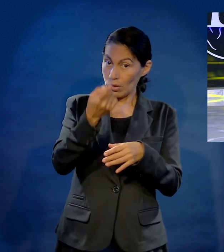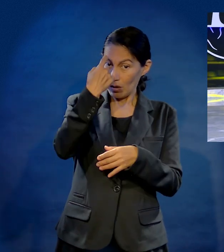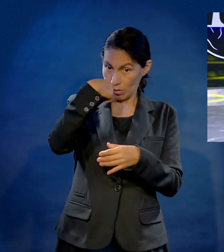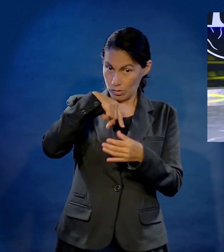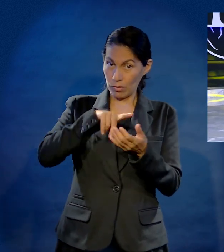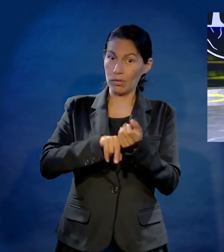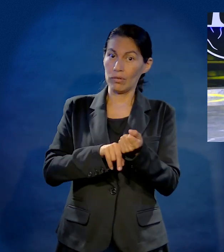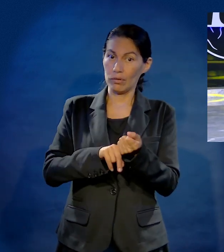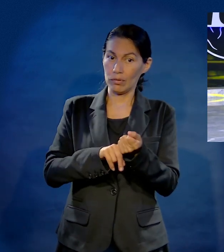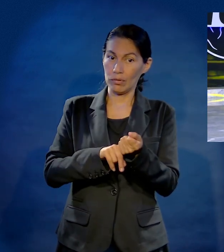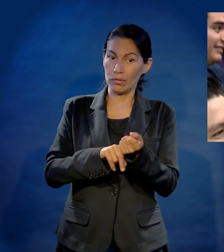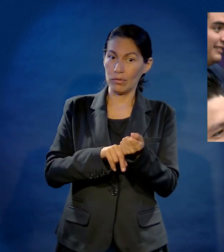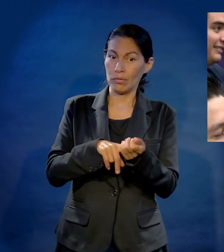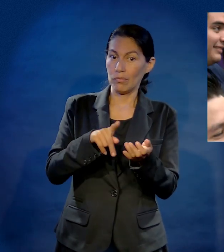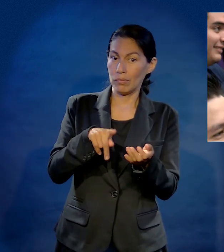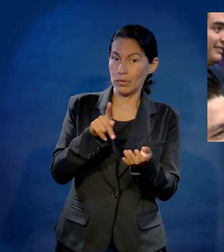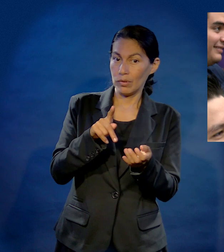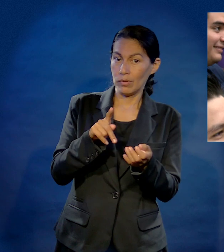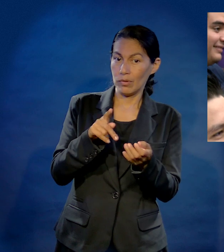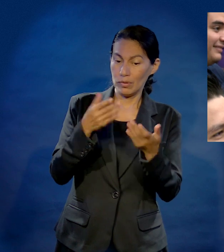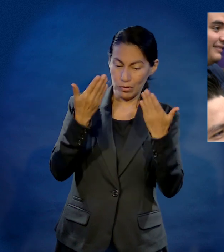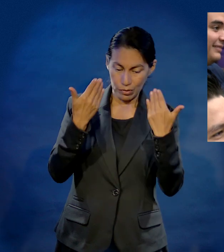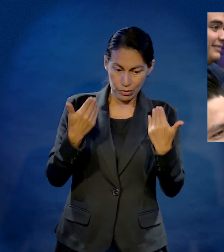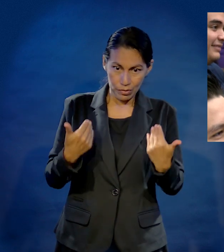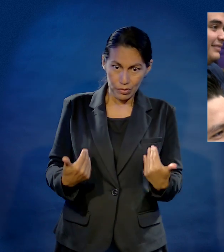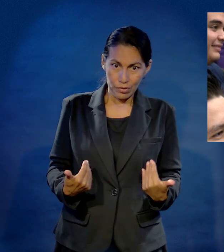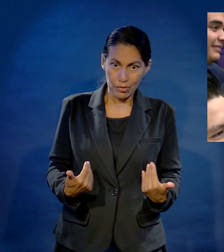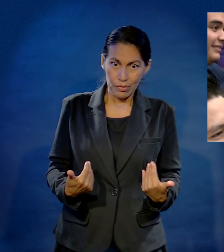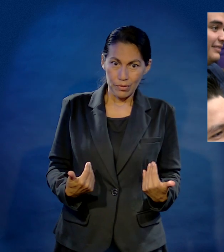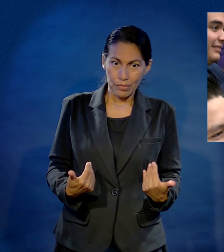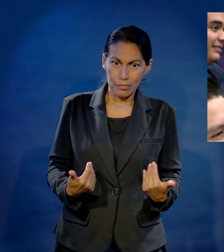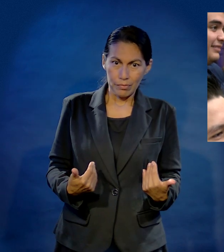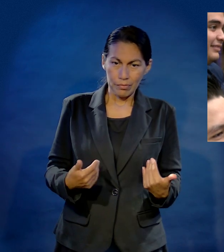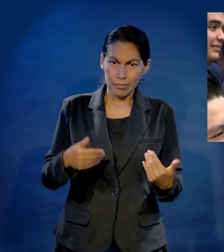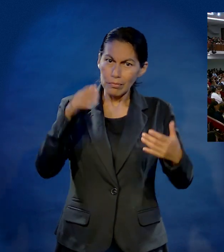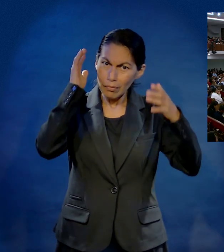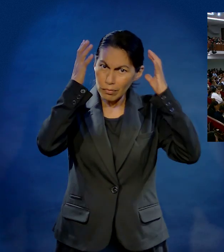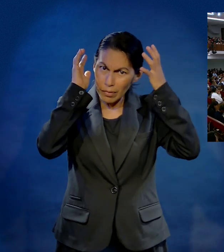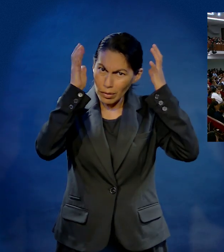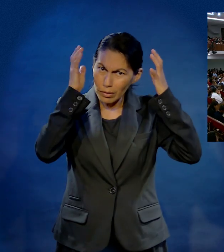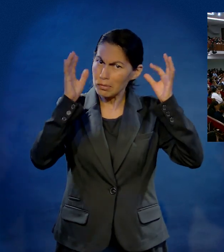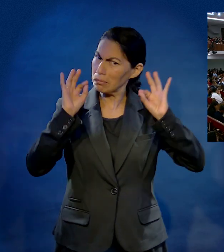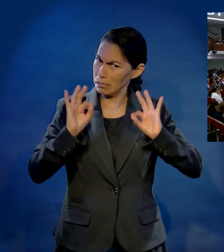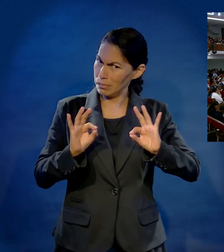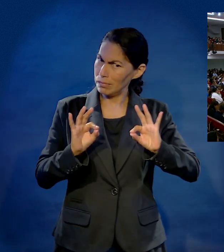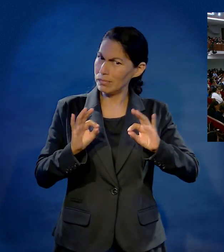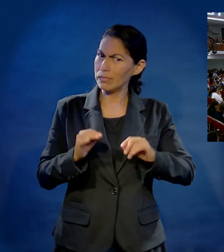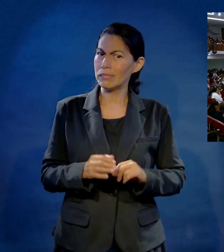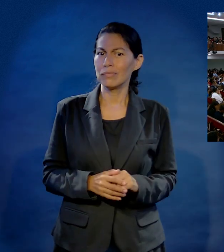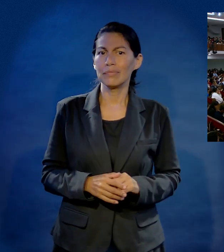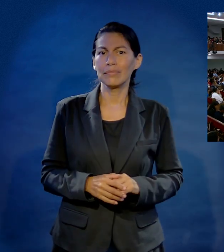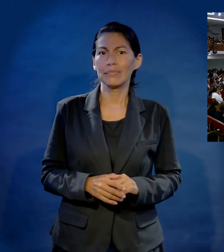Mire, lo que importa es lo de adentro, pero lo de afuera te da una idea. Pregúntate, ¿se baña?